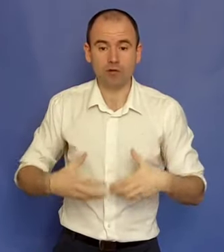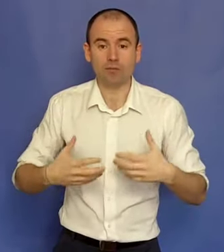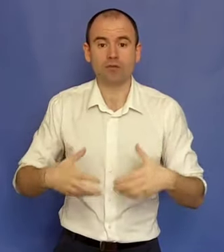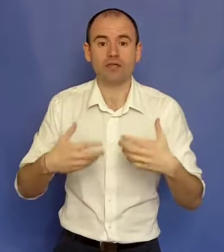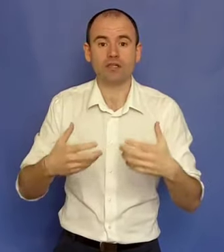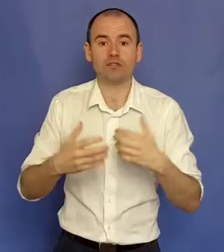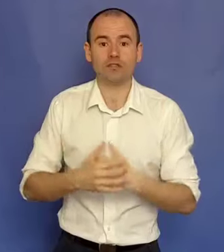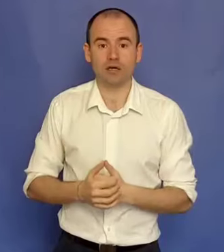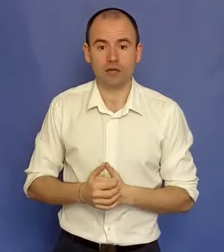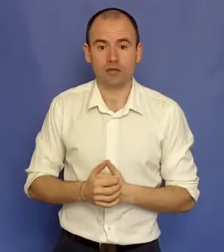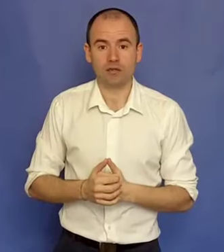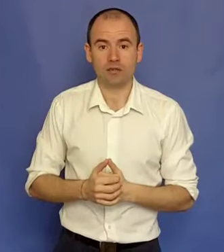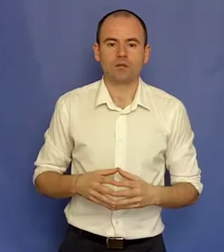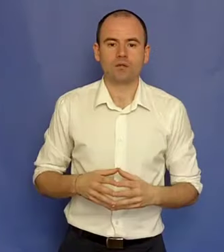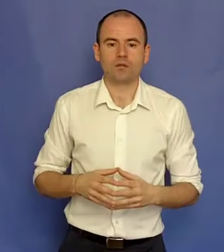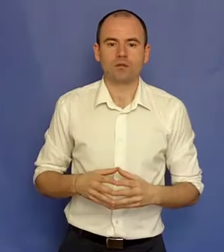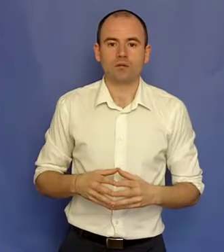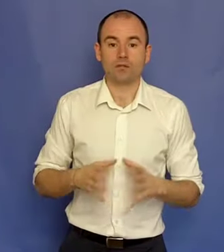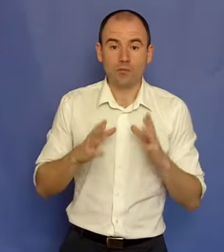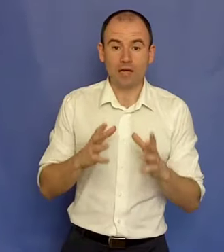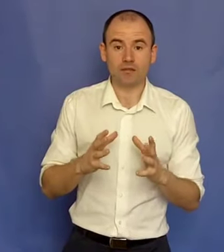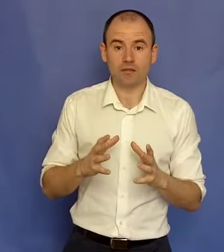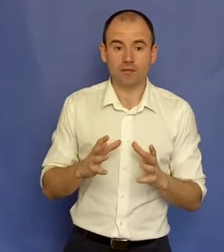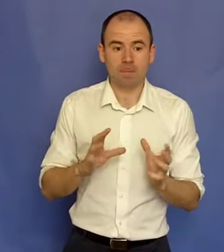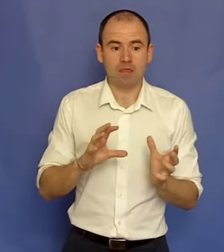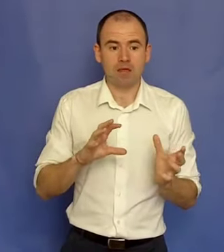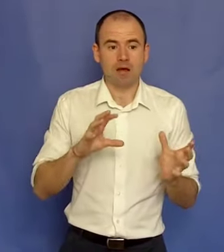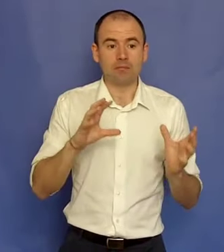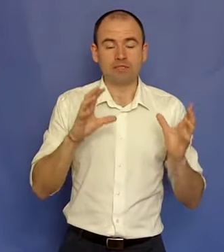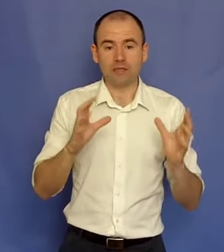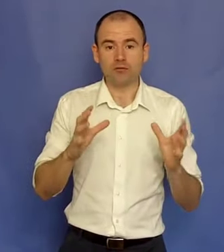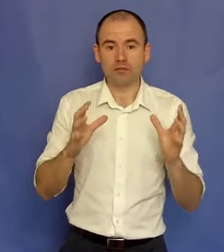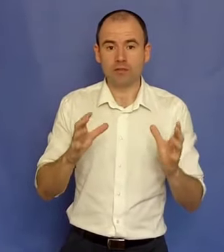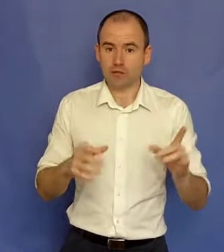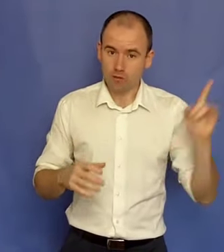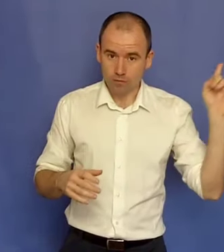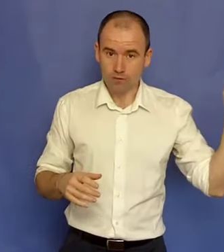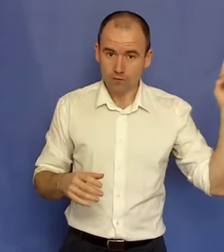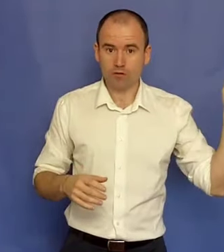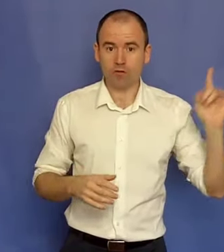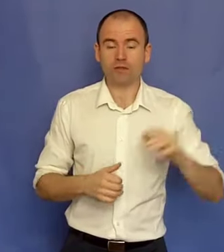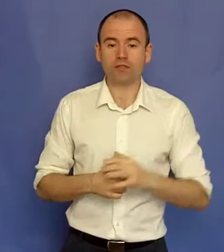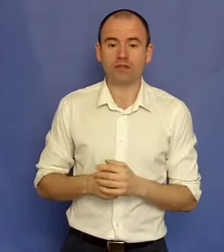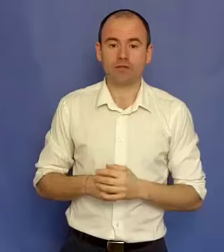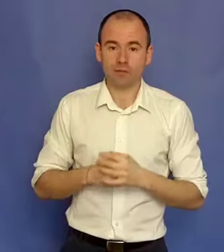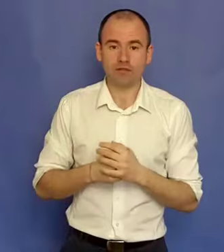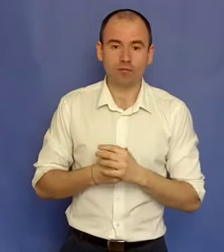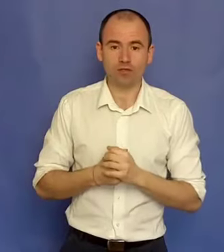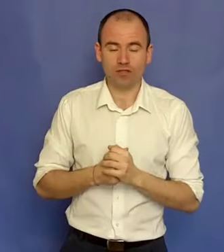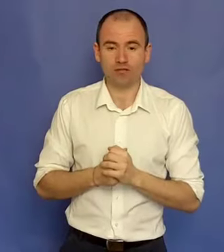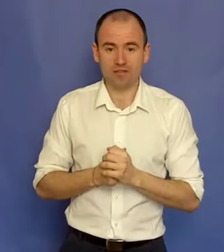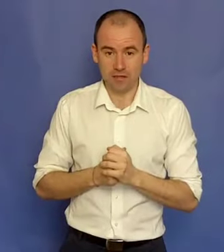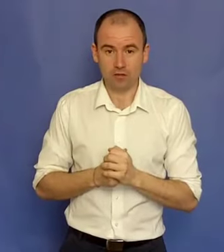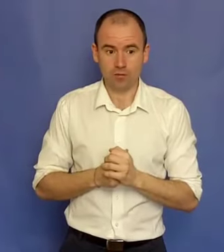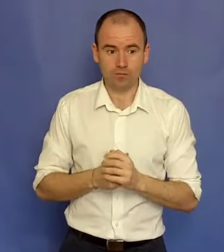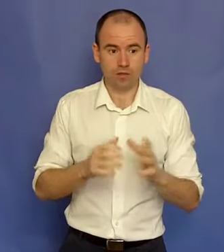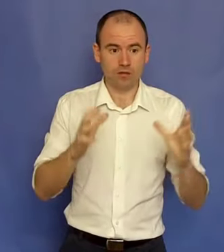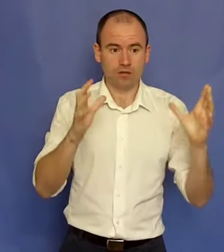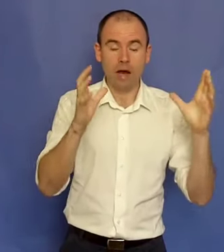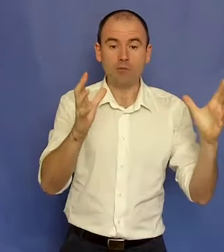eu le pot crea și genera. Deci, practic, am setat un sistem, așa cum ți-am spus că acum 10 ani vedeam la tipul acela David Angelo. Am